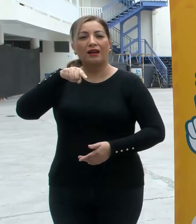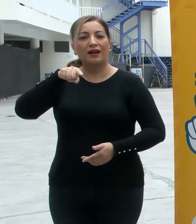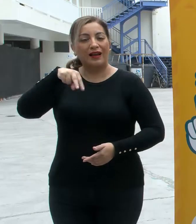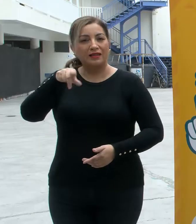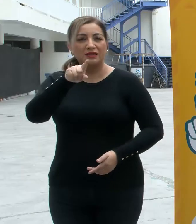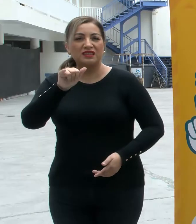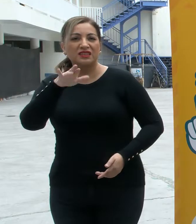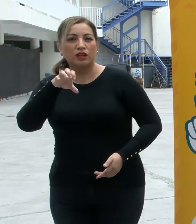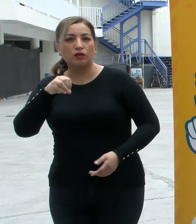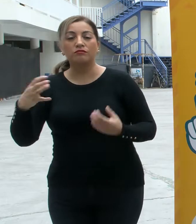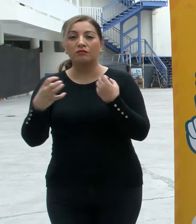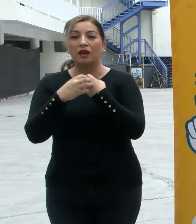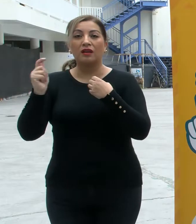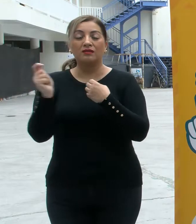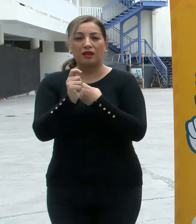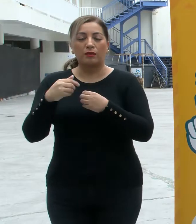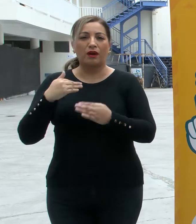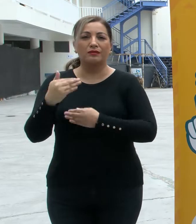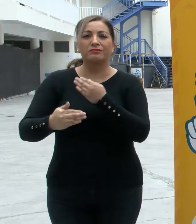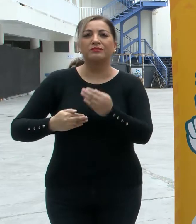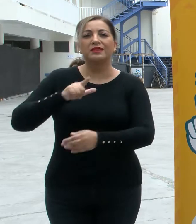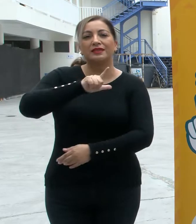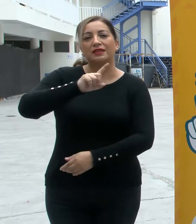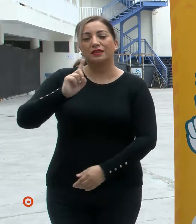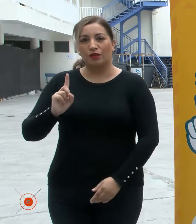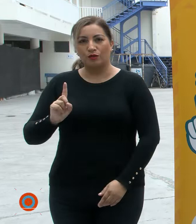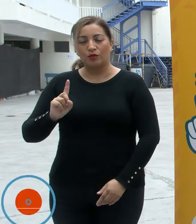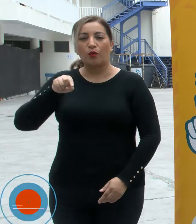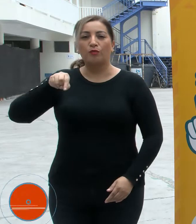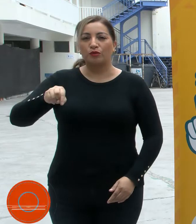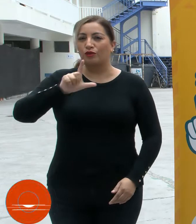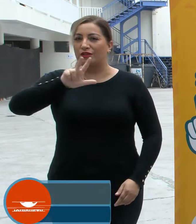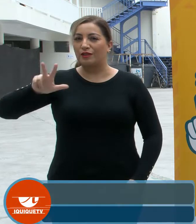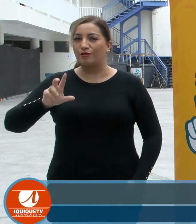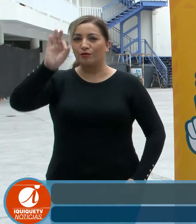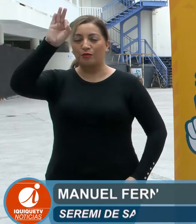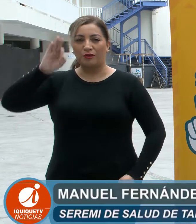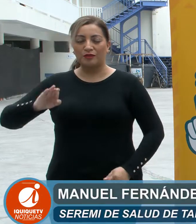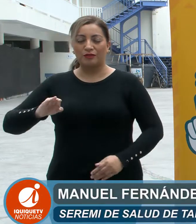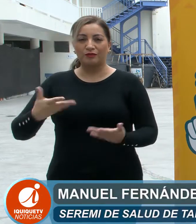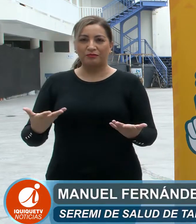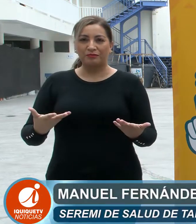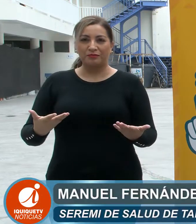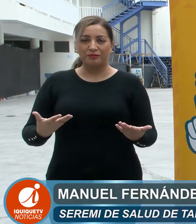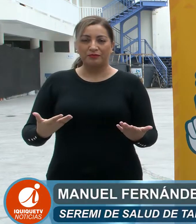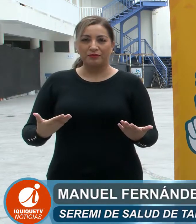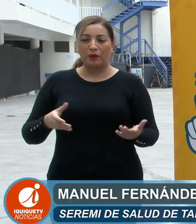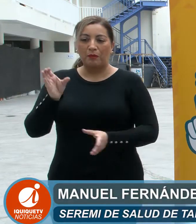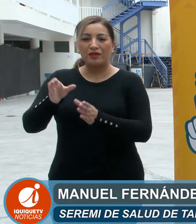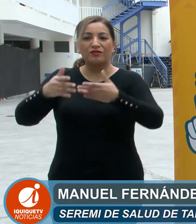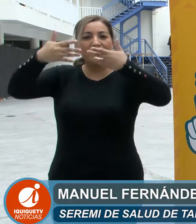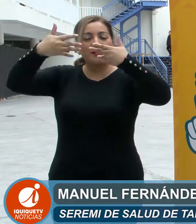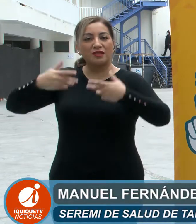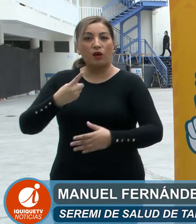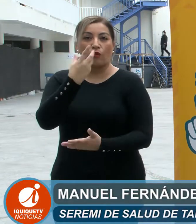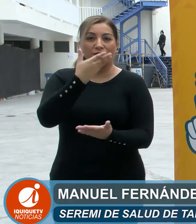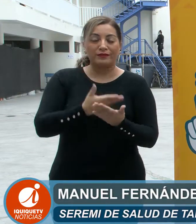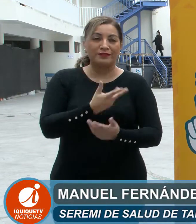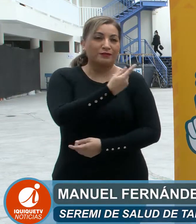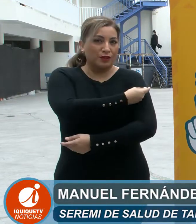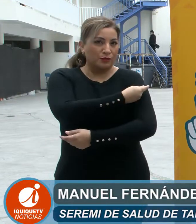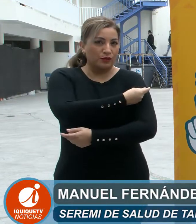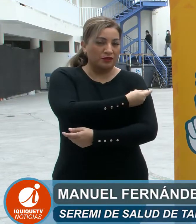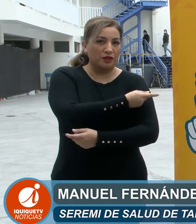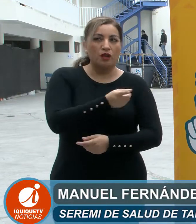región presenta un avance de 71.88%, me refiero a personas que han recibido una dosis,